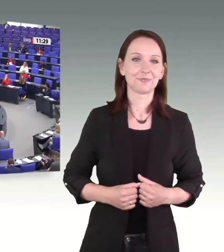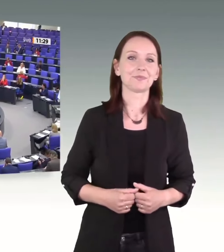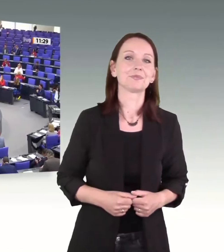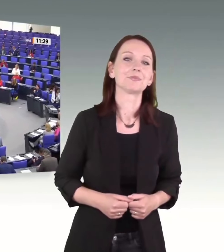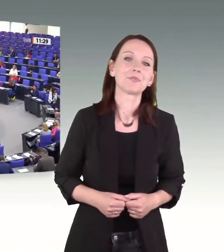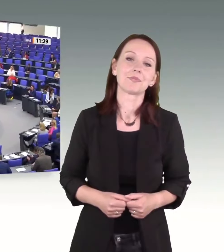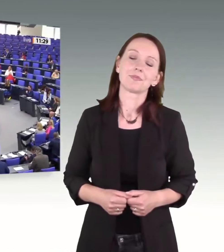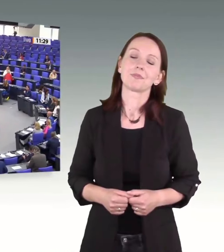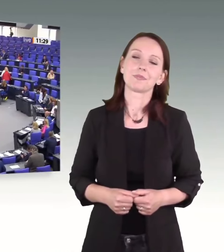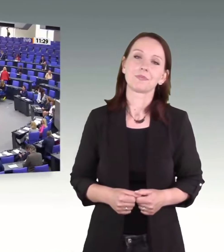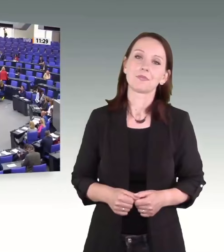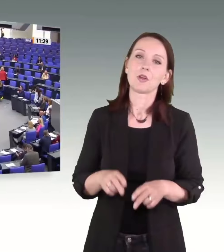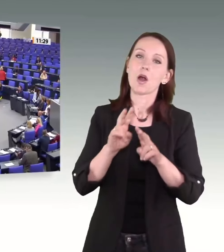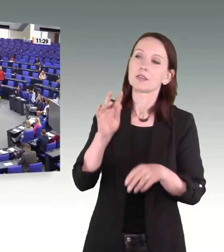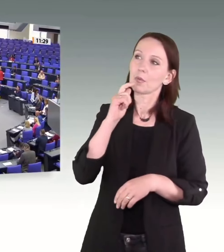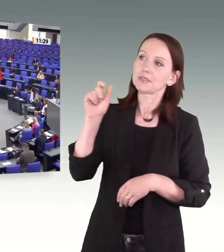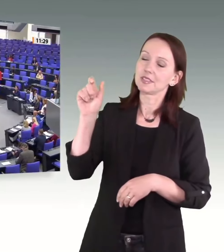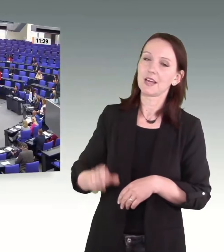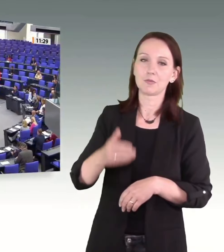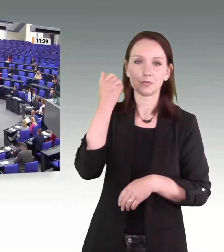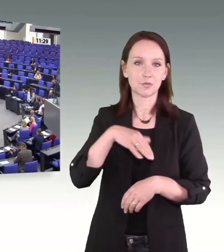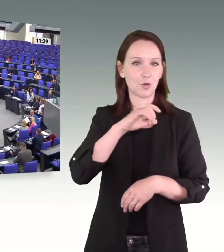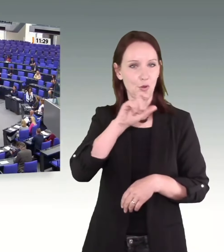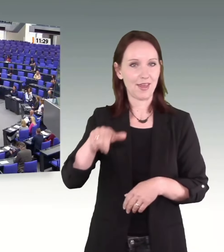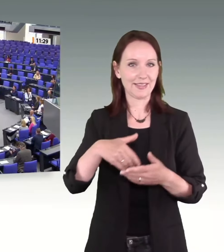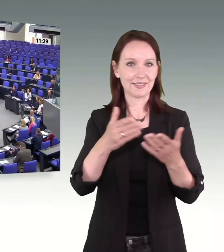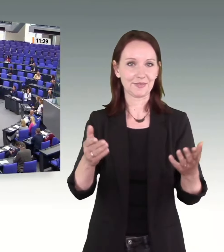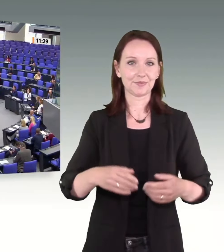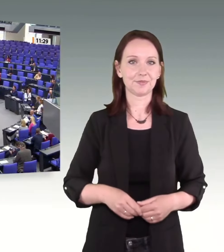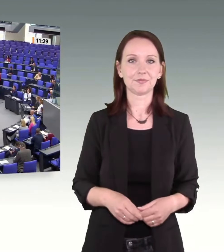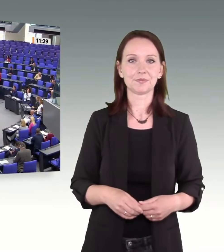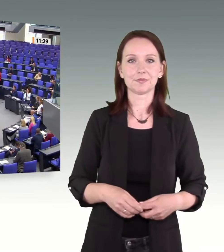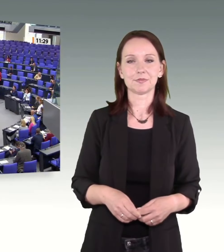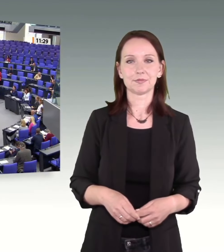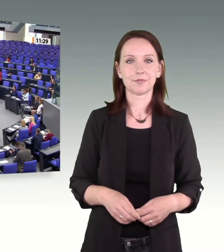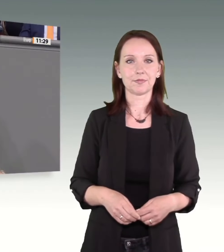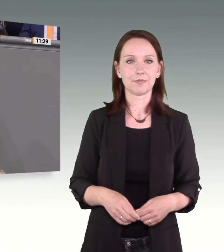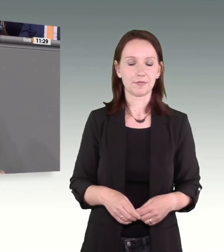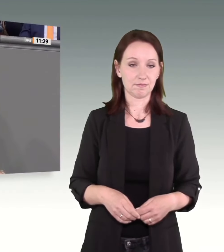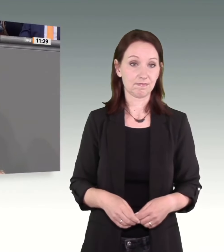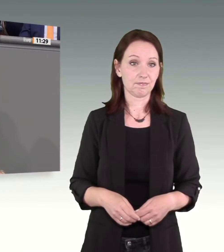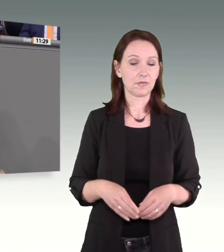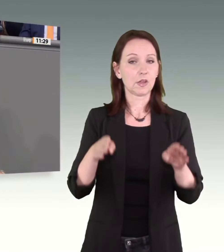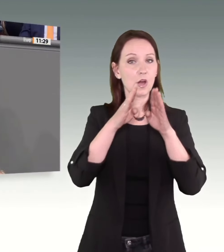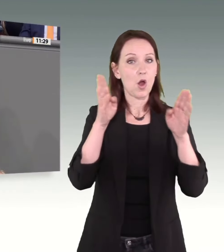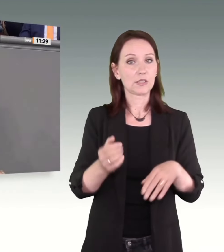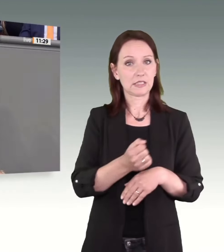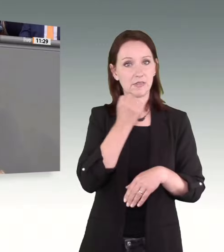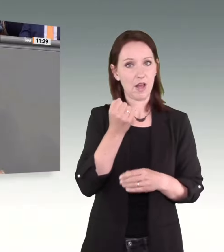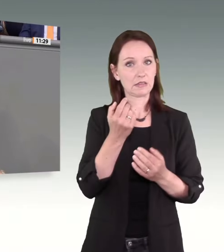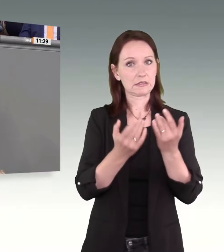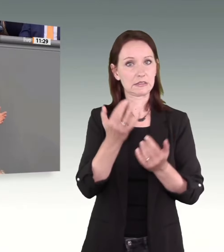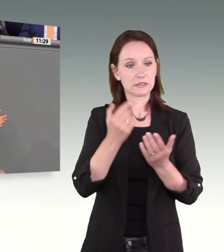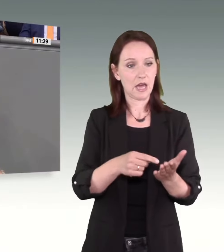Sehr geehrte Frau Präsidentin! Liebe Kolleginnen und Kollegen! Die Zahlen zu häuslicher Gewalt sind höchst alarmierend und verdeutlichen